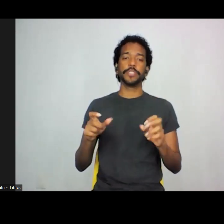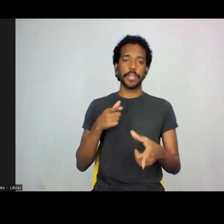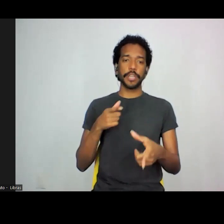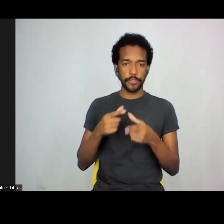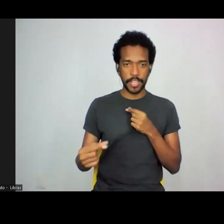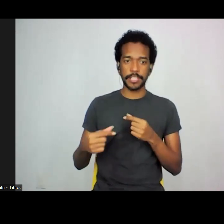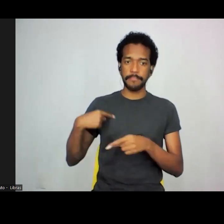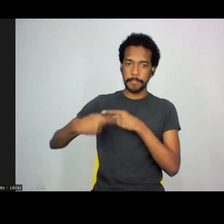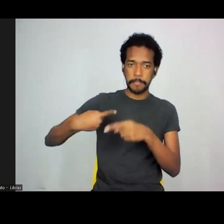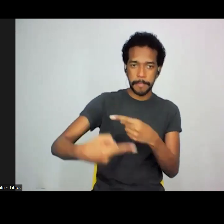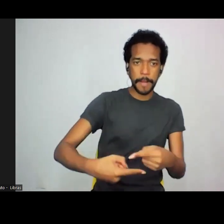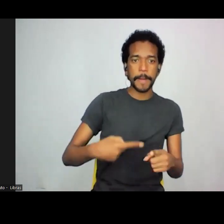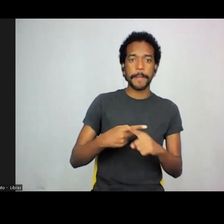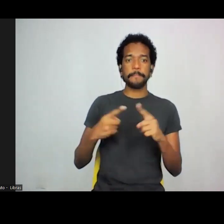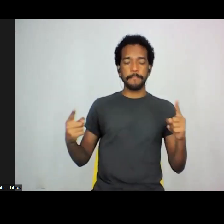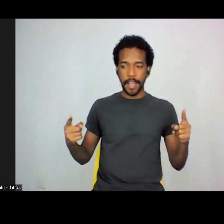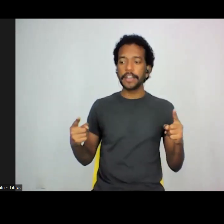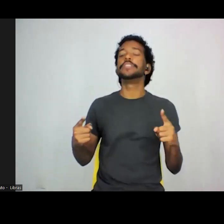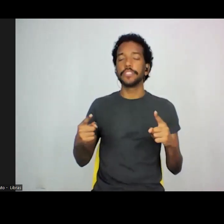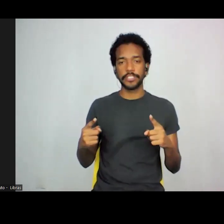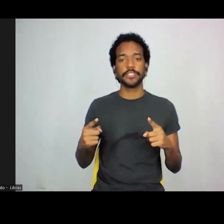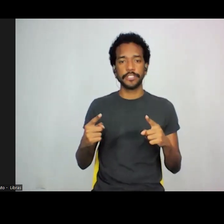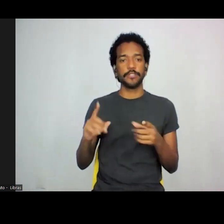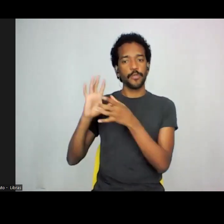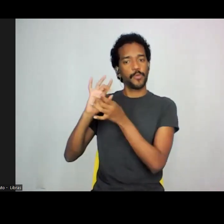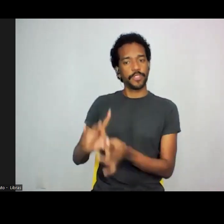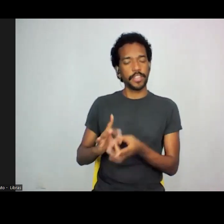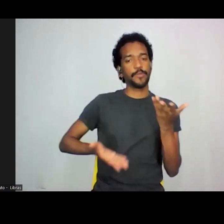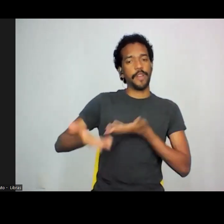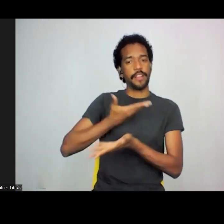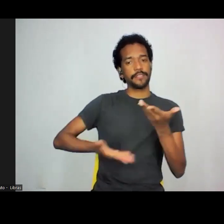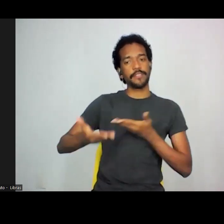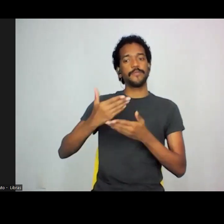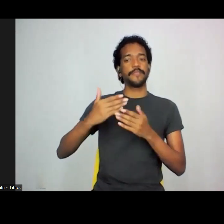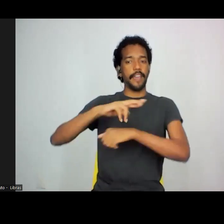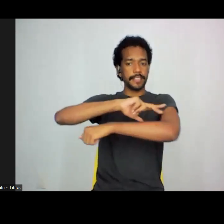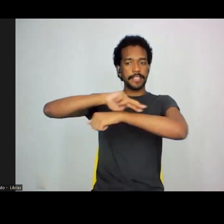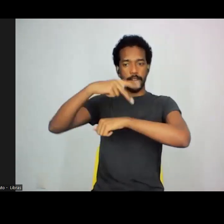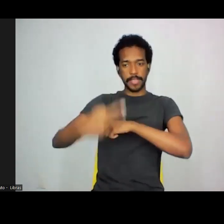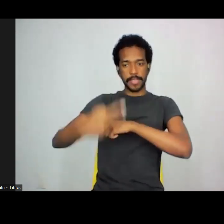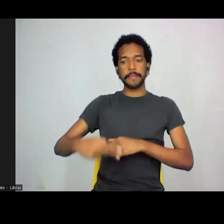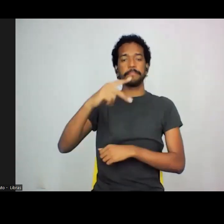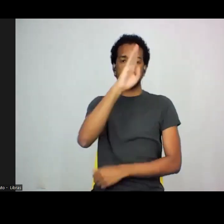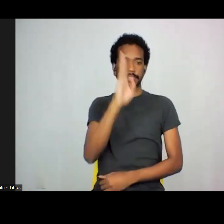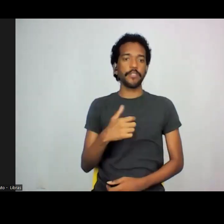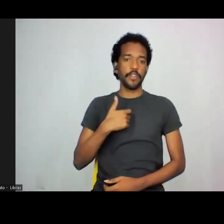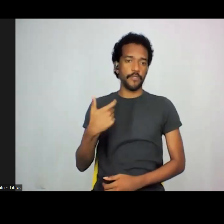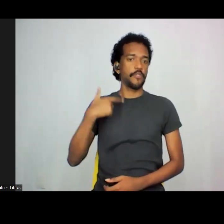mas, nesse contexto das relações raciais brasileiras. Eu vou fazer a audiodescrição,